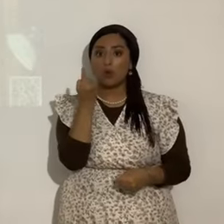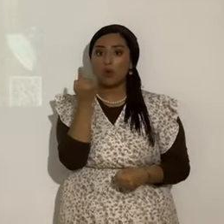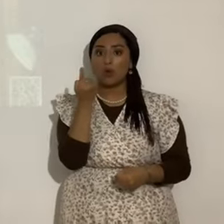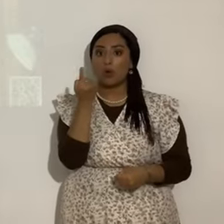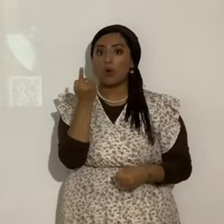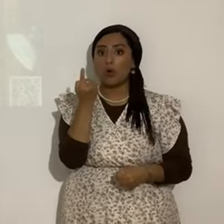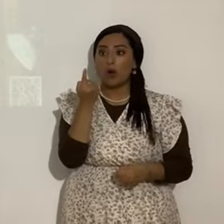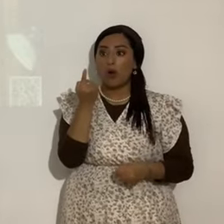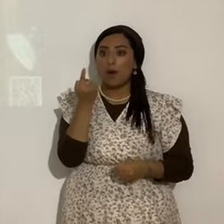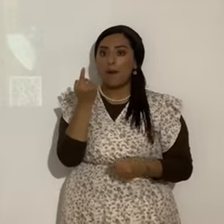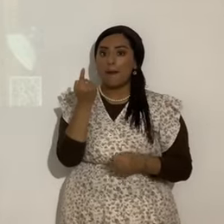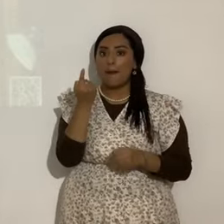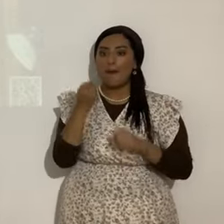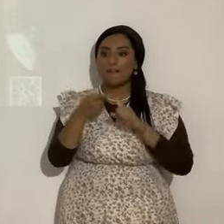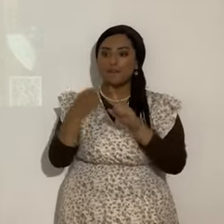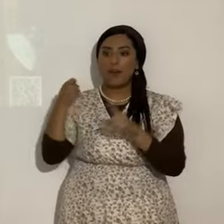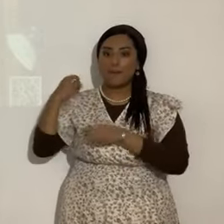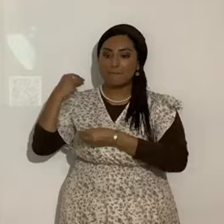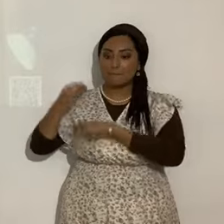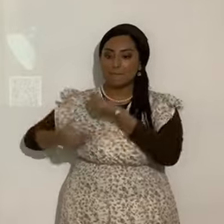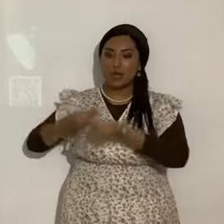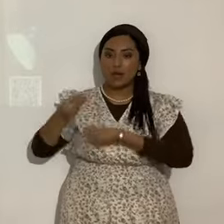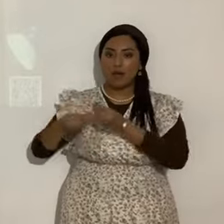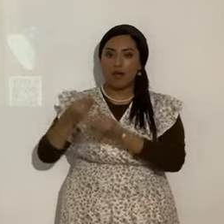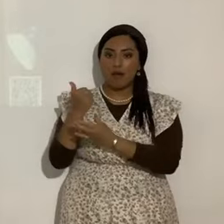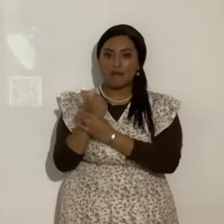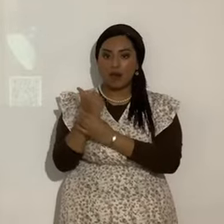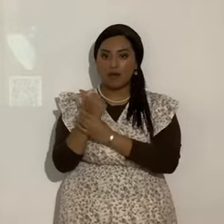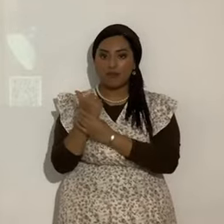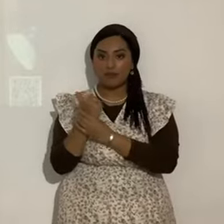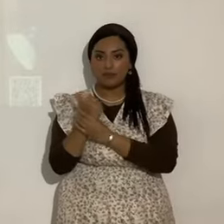del linaje abrámico, en ser del linaje de Abraham.